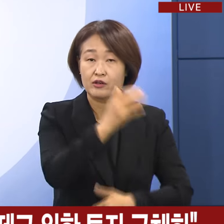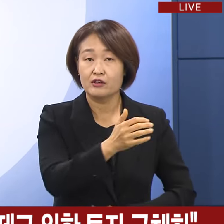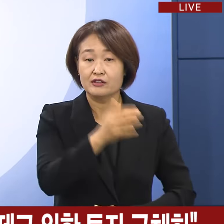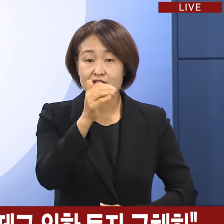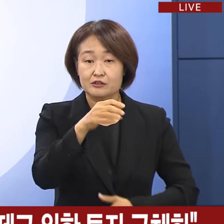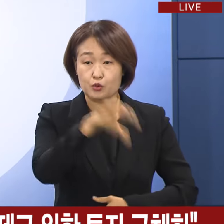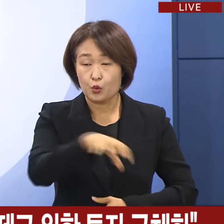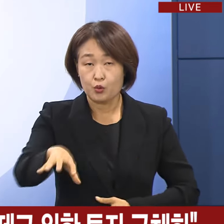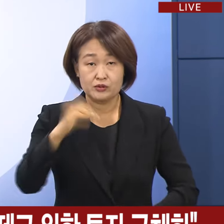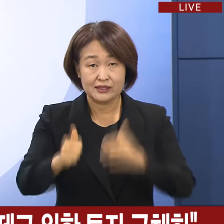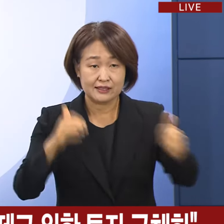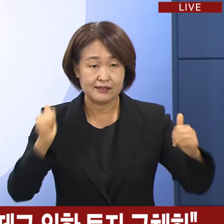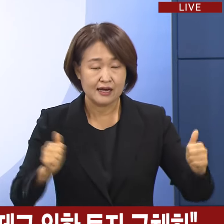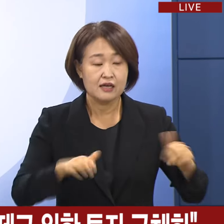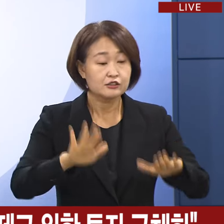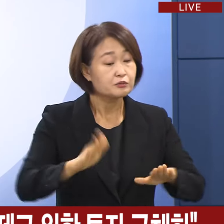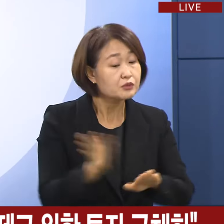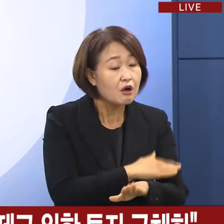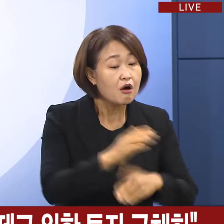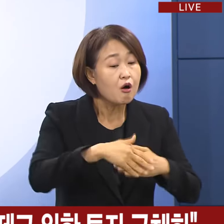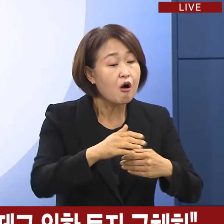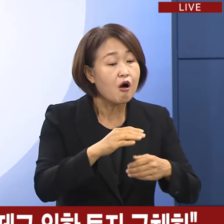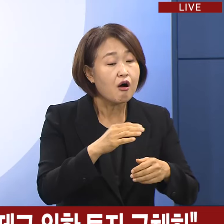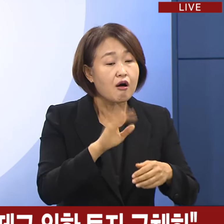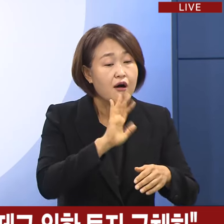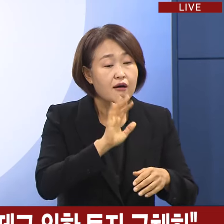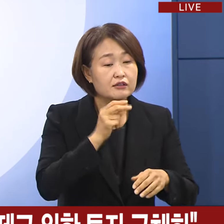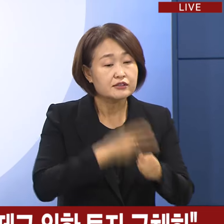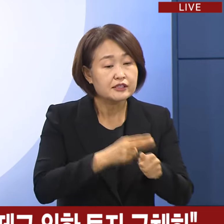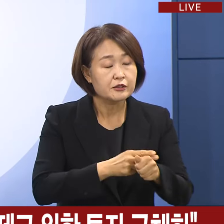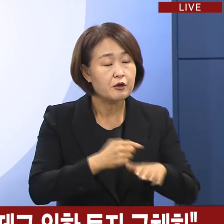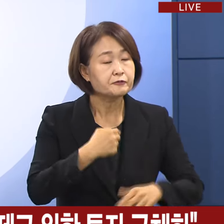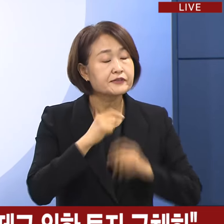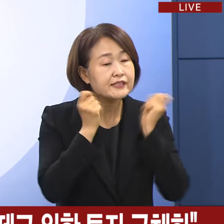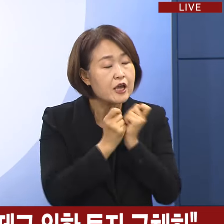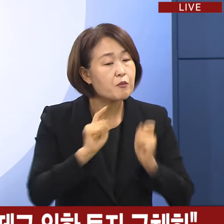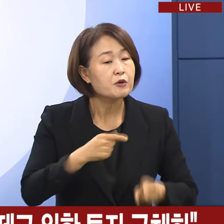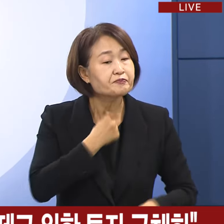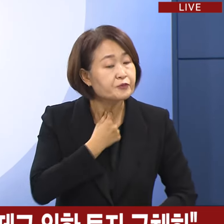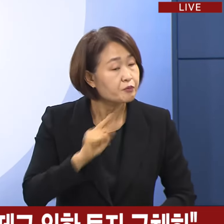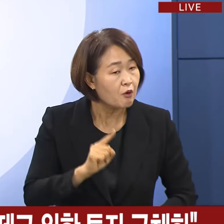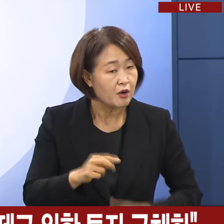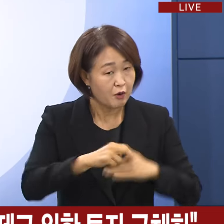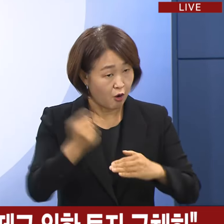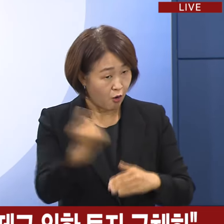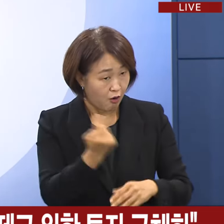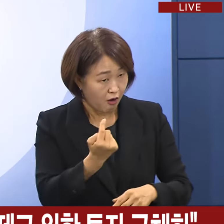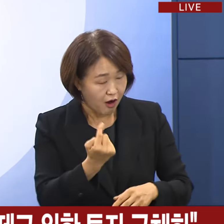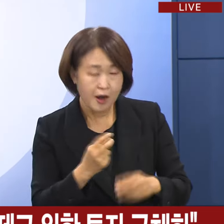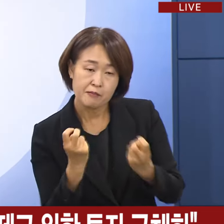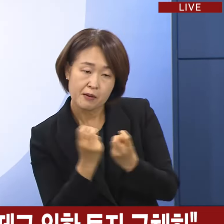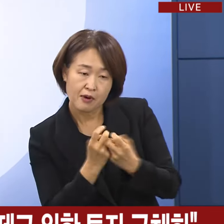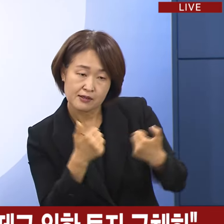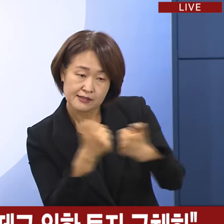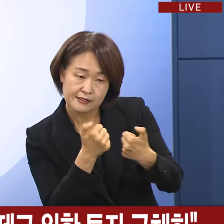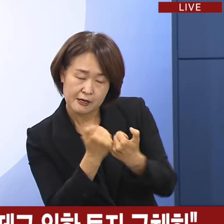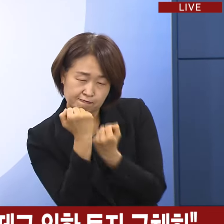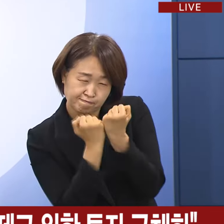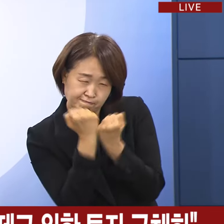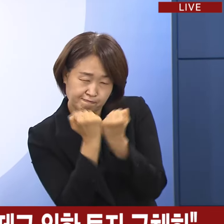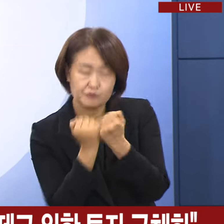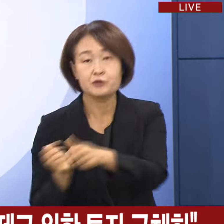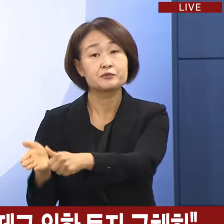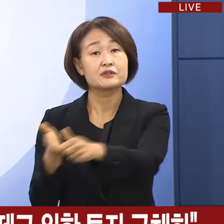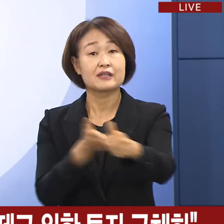전공의의 개별 의사를 확인하여 전공의들이 의료현장으로 복귀하도록 상담 설득하여